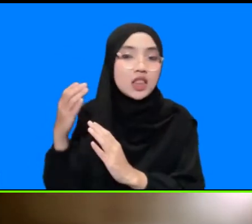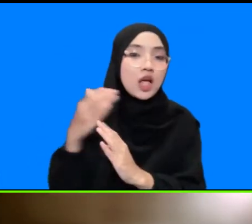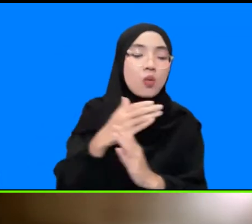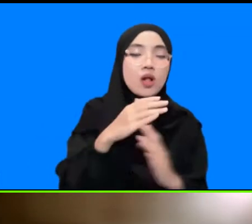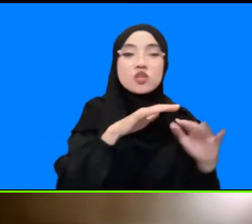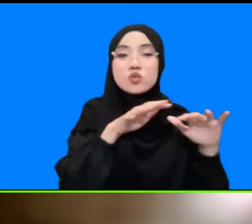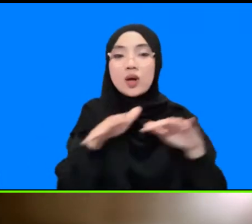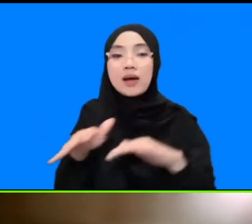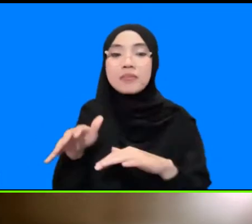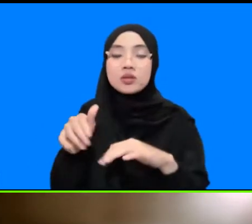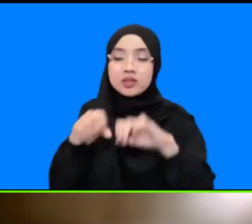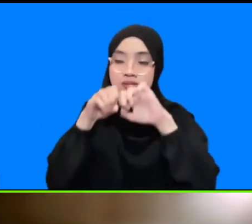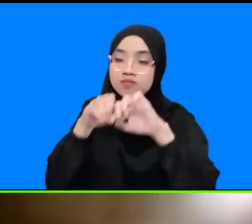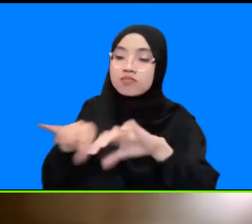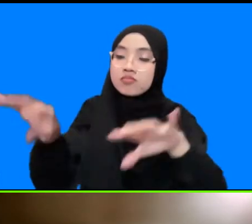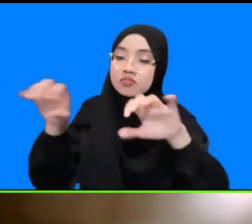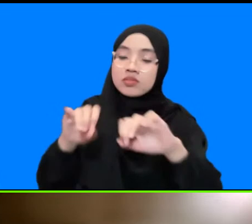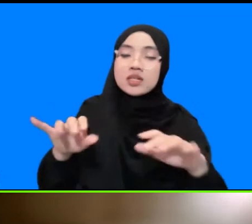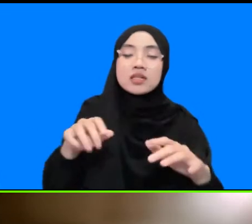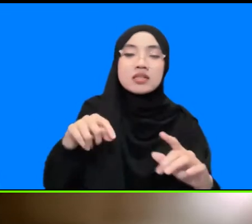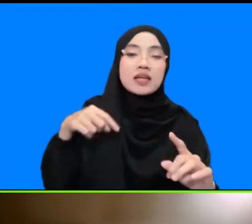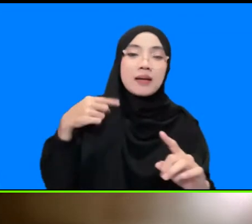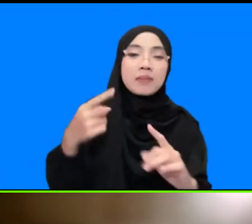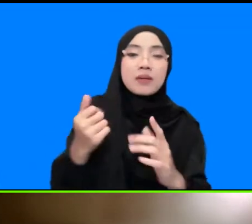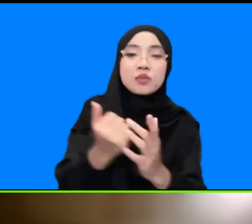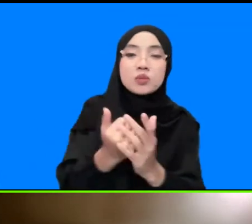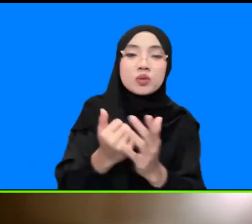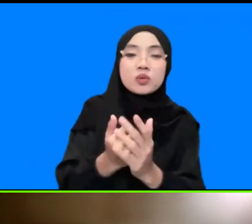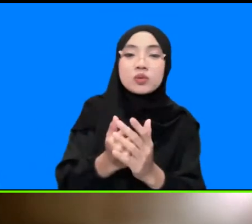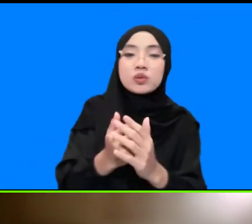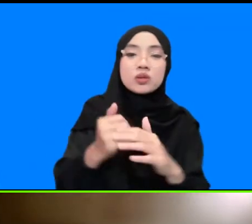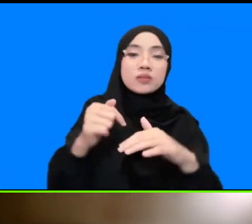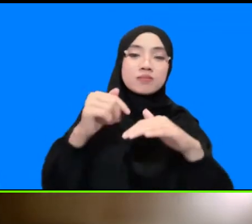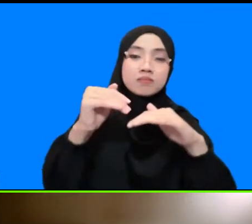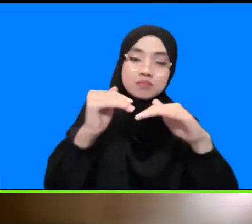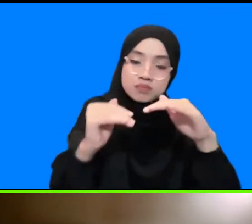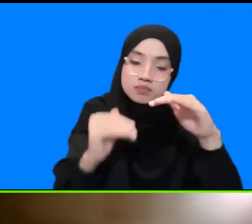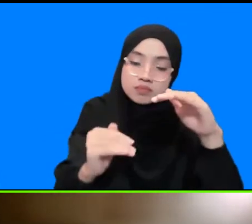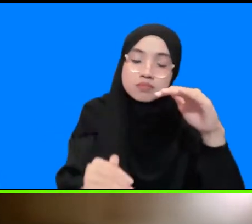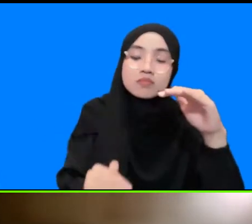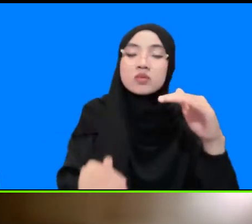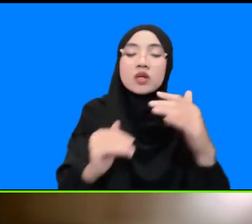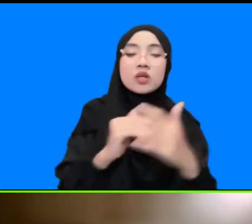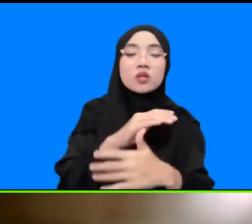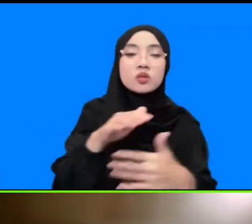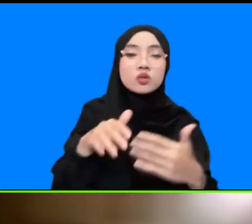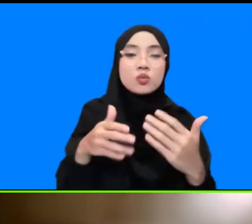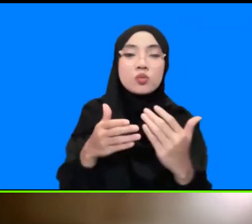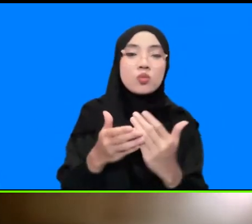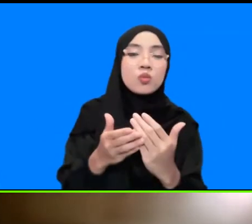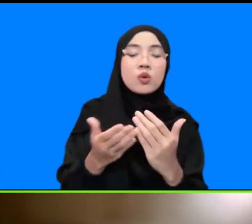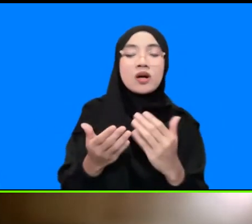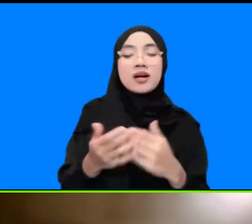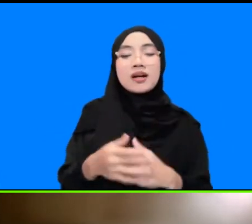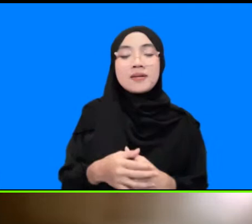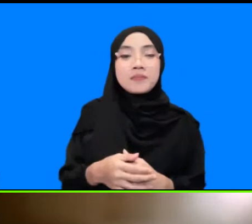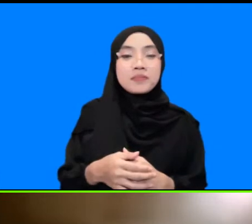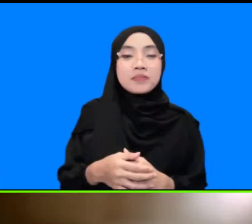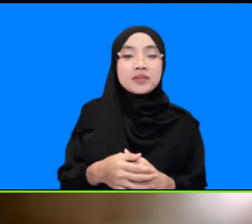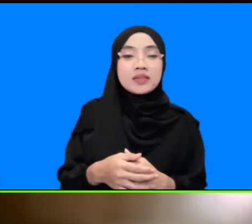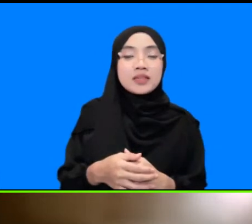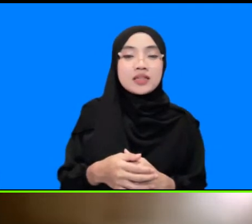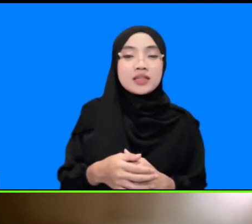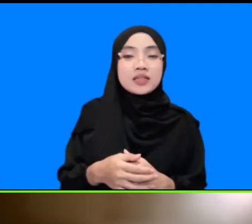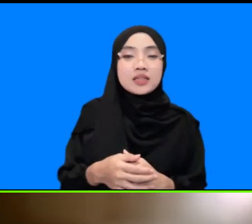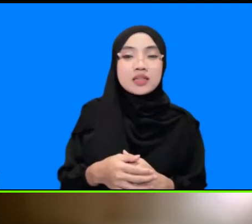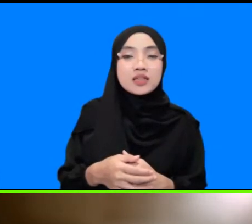itu sampai ke level terbawah di tingkat batas administrasi nah itu sebenarnya user end itu